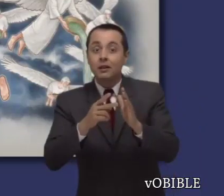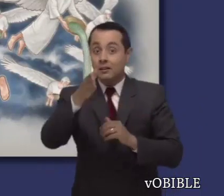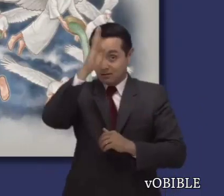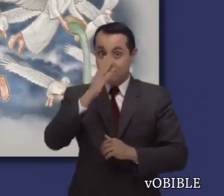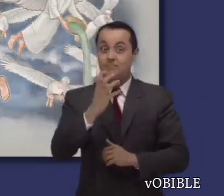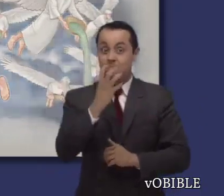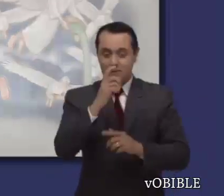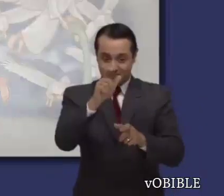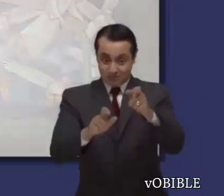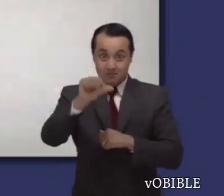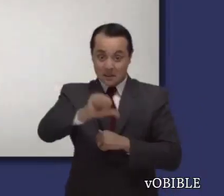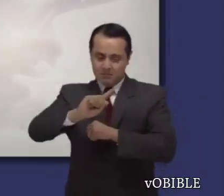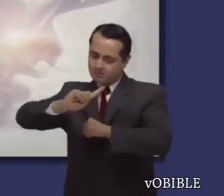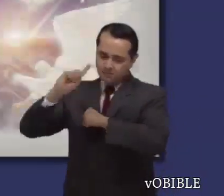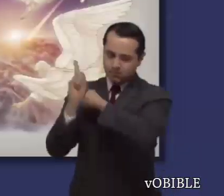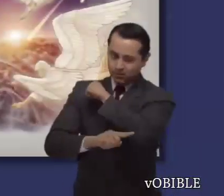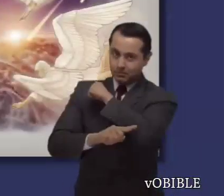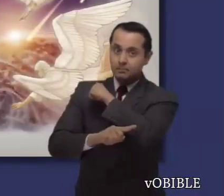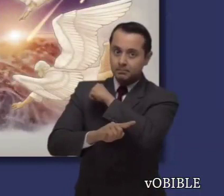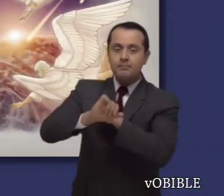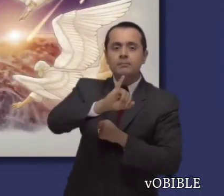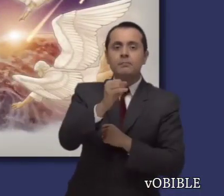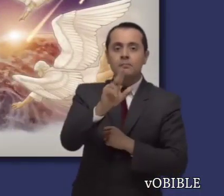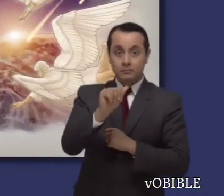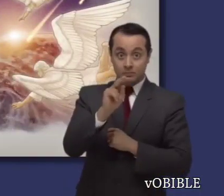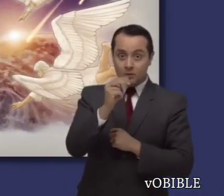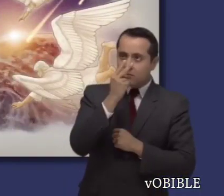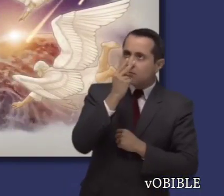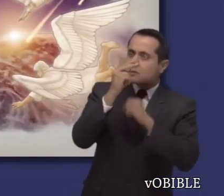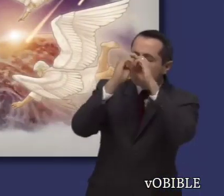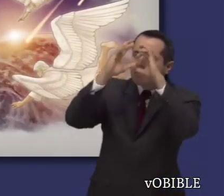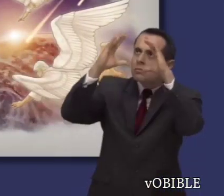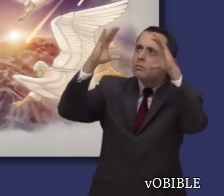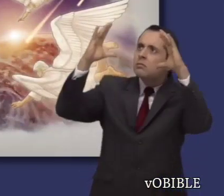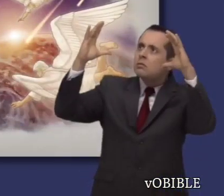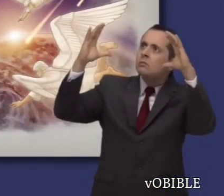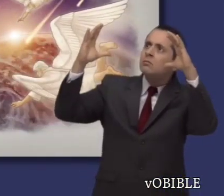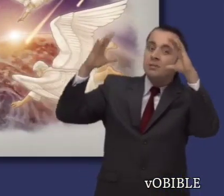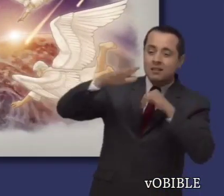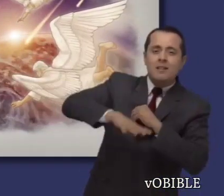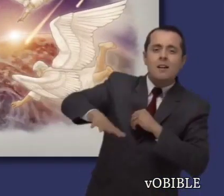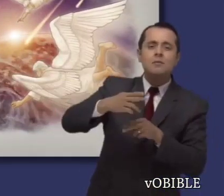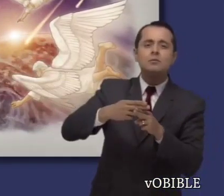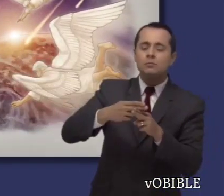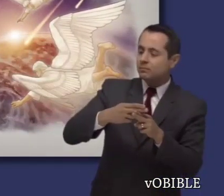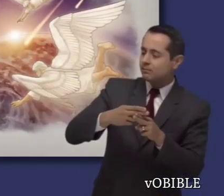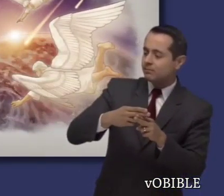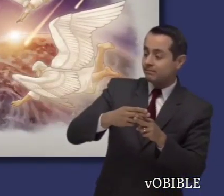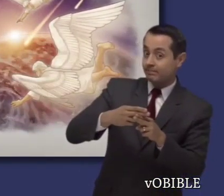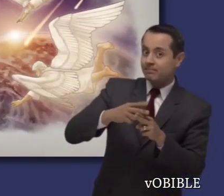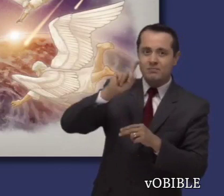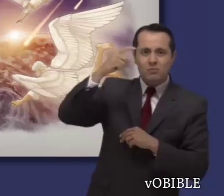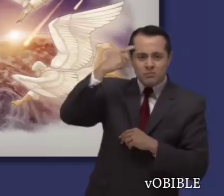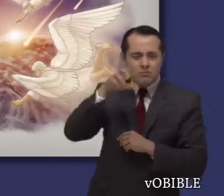de Dios. En estos capítulos descubrimos que la gran guerra de Dios contra las naciones se peleará en un lugar simbólico